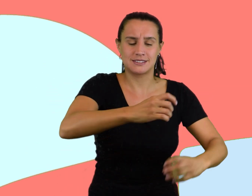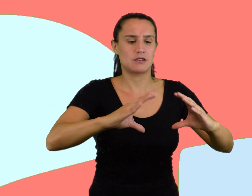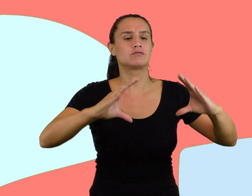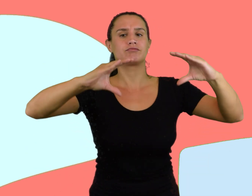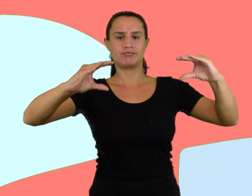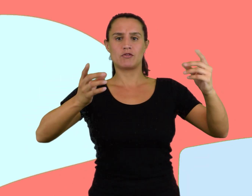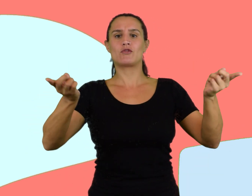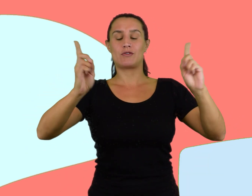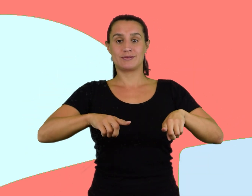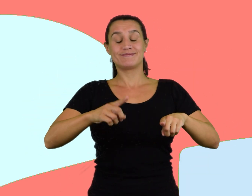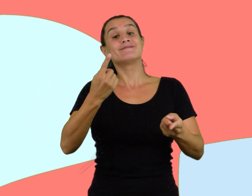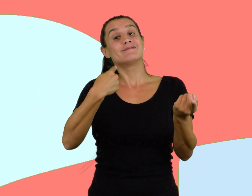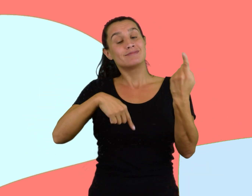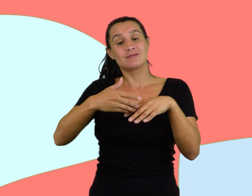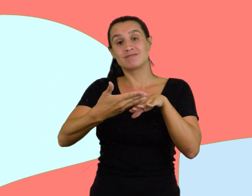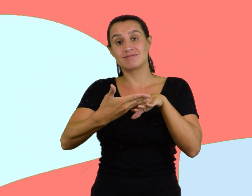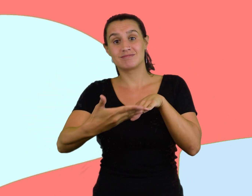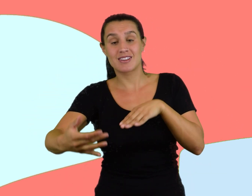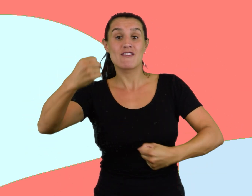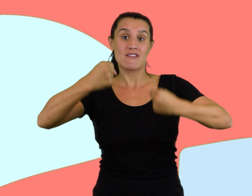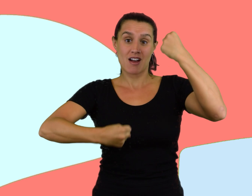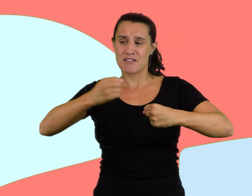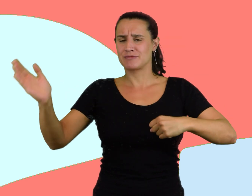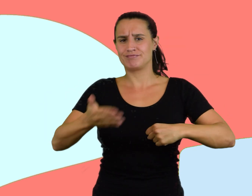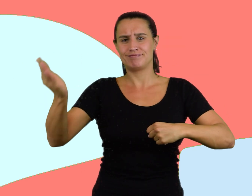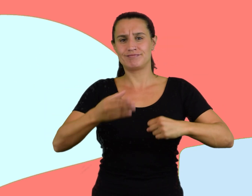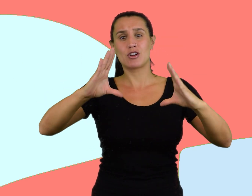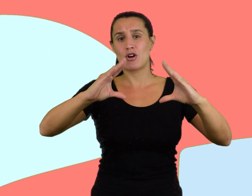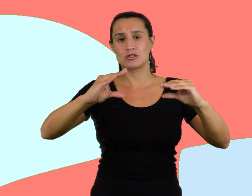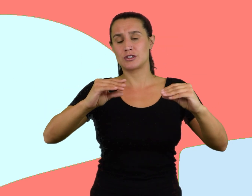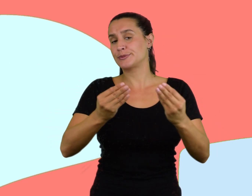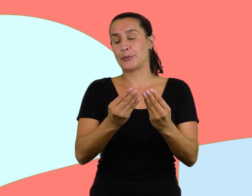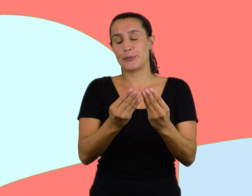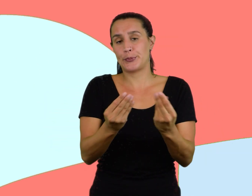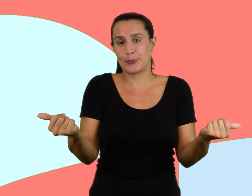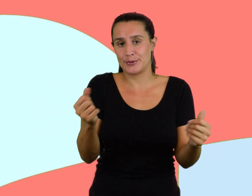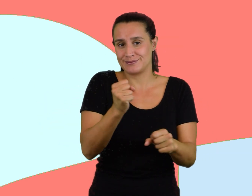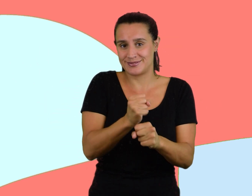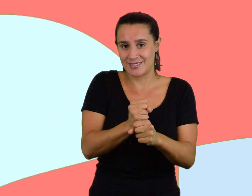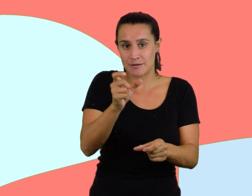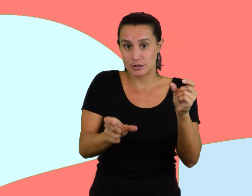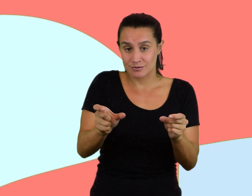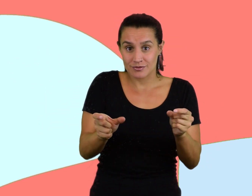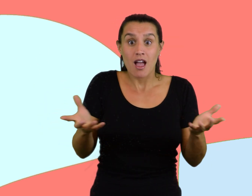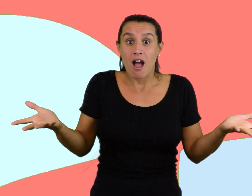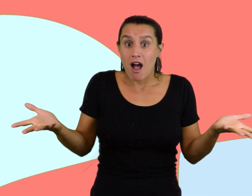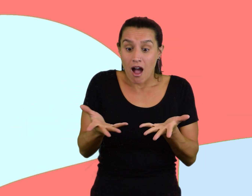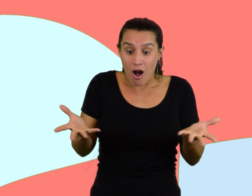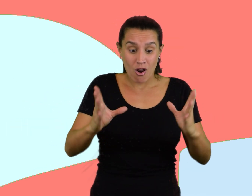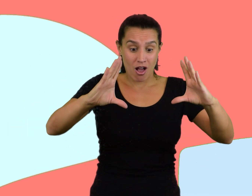Con la fabricación industrial de colchones se ha perdido este oficio. Ahora, cuando un colchón se vence, se